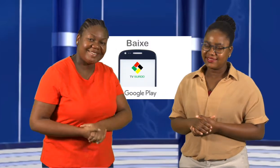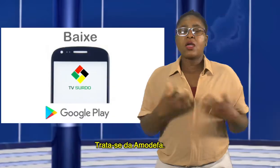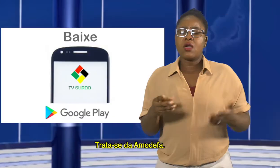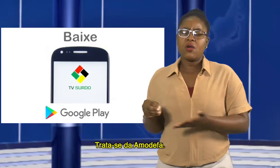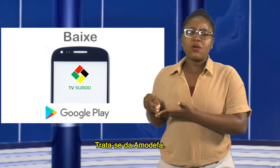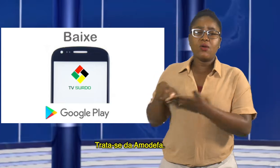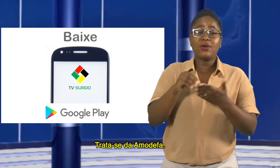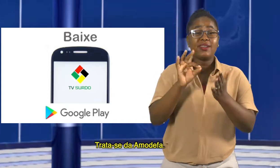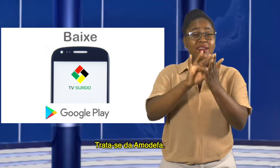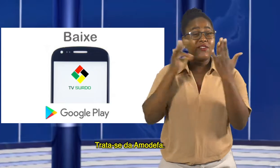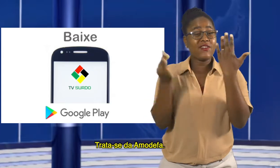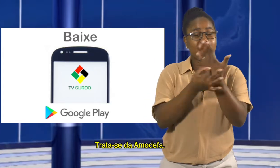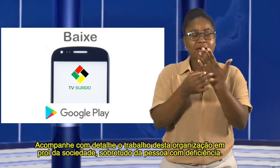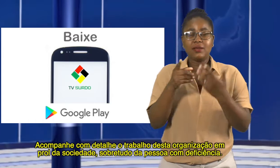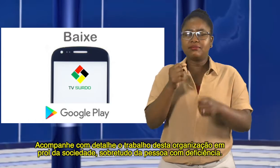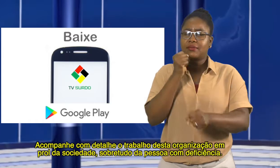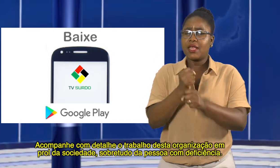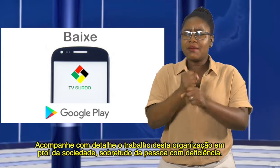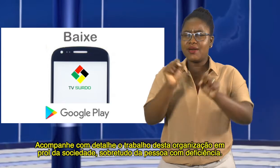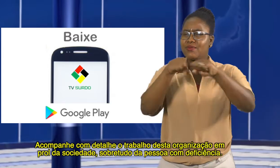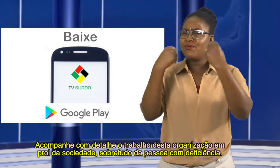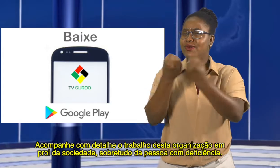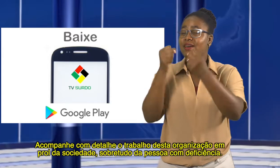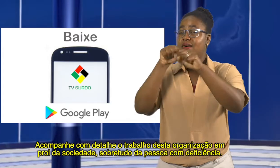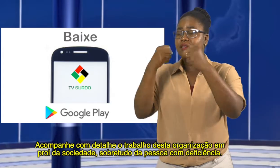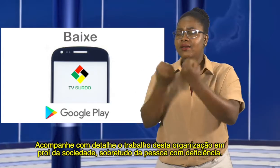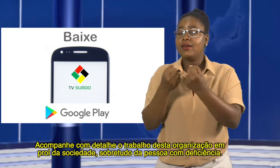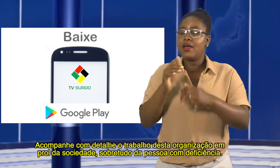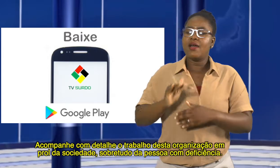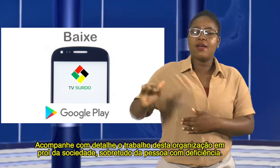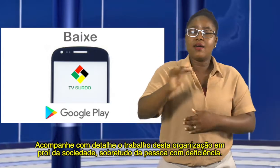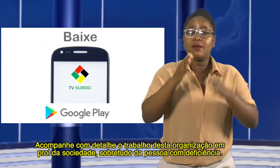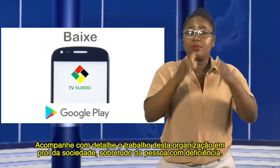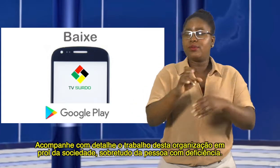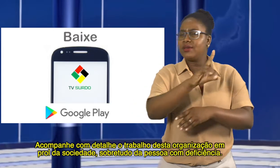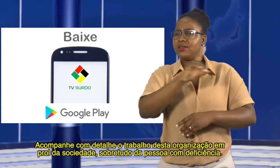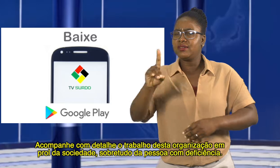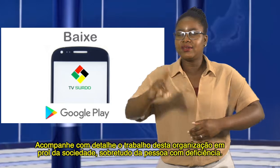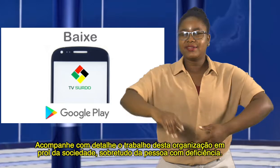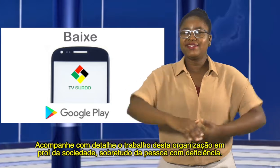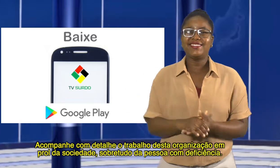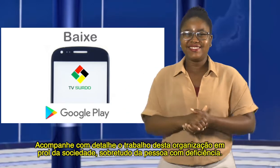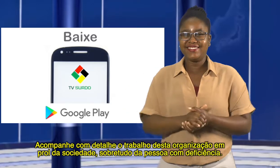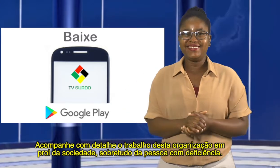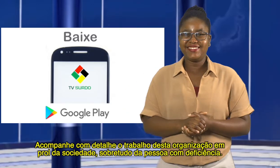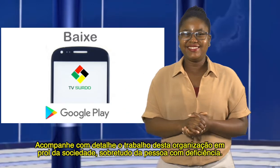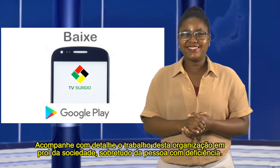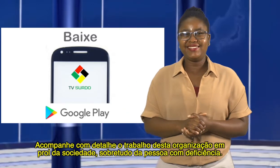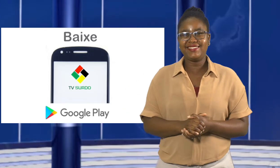Trata-se da Amodefa. Acompanhe com detalhe o trabalho desta organização em prol da sociedade, sobretudo da pessoa com deficiência.